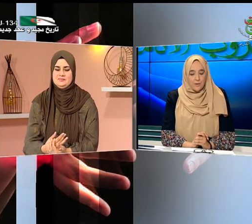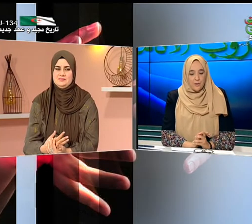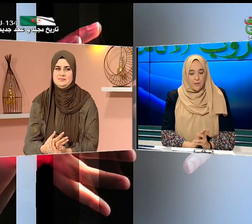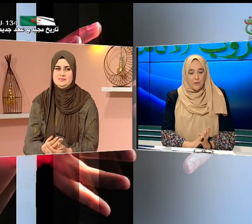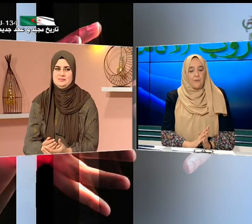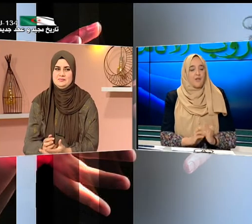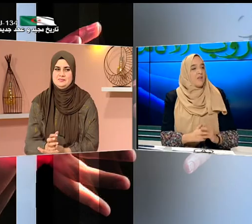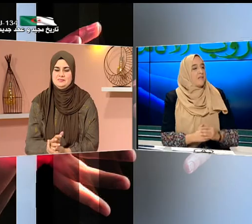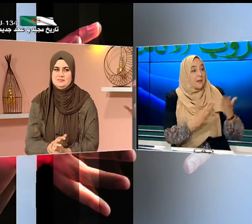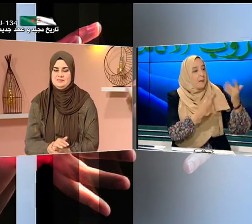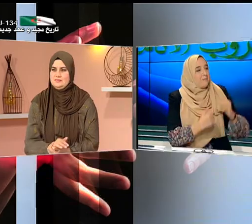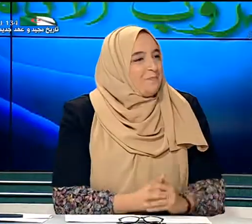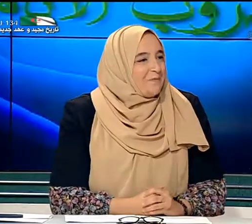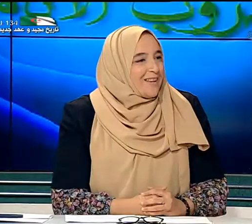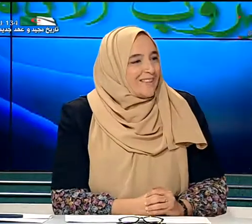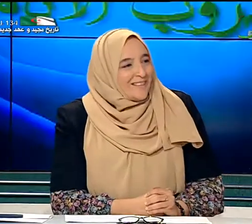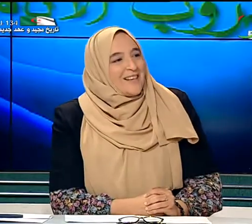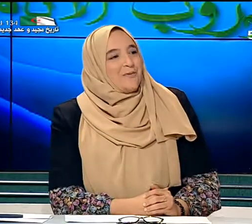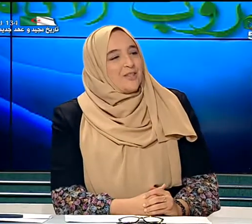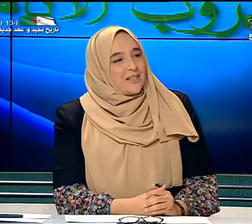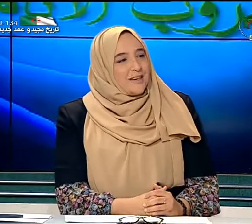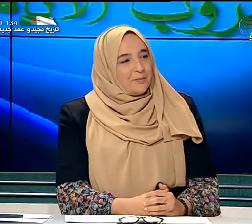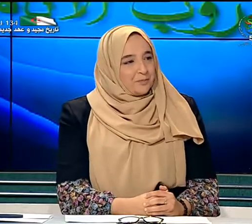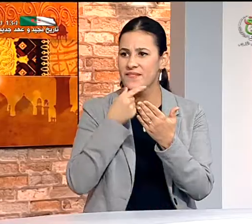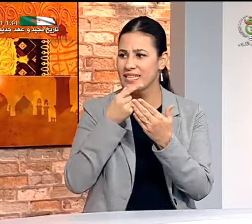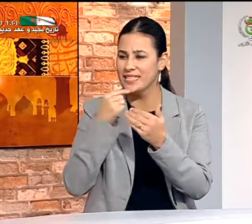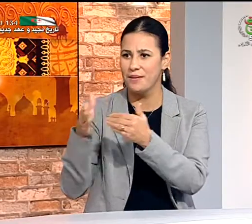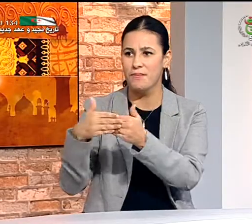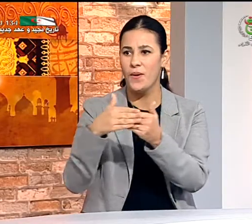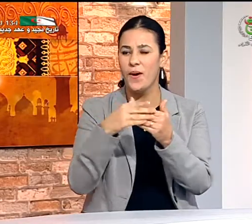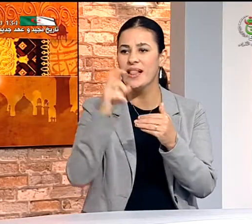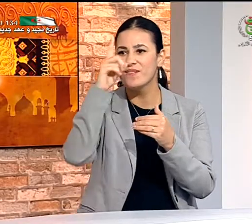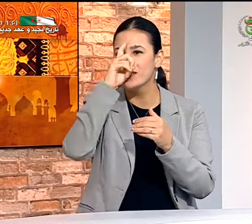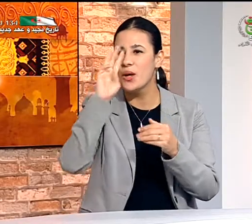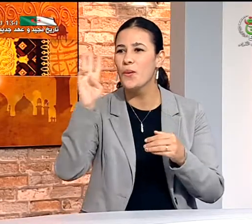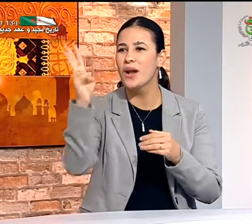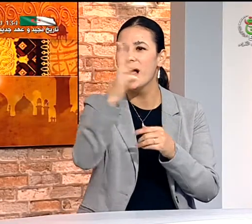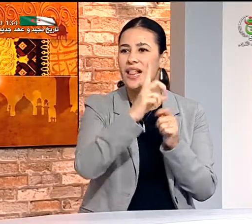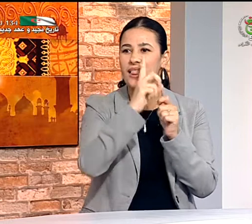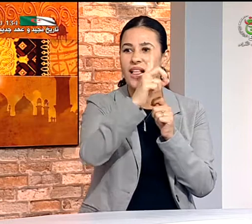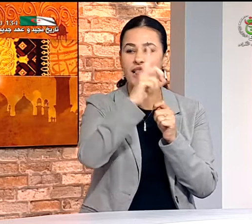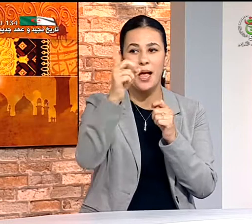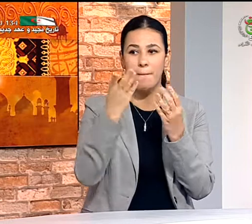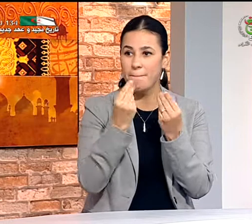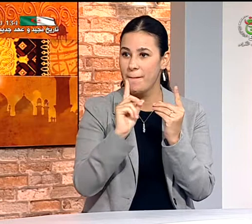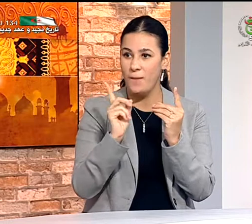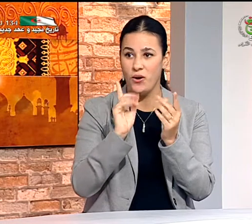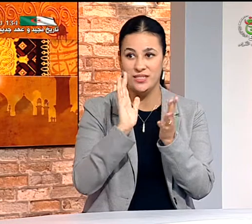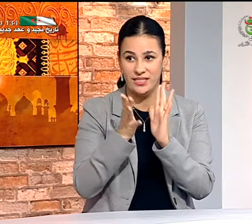دافع شخصي نعم في الجزائر هناك الكثير من الأشخاص نعم نقطة جيدة